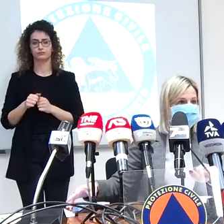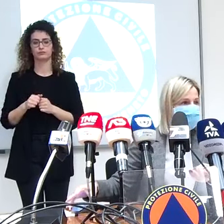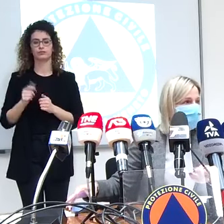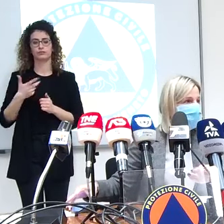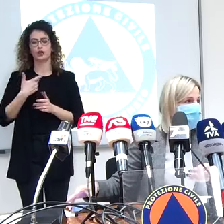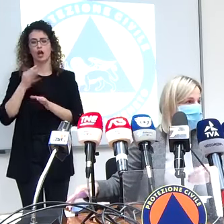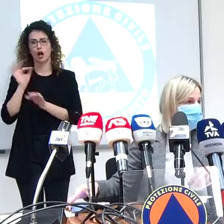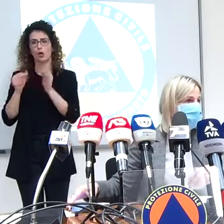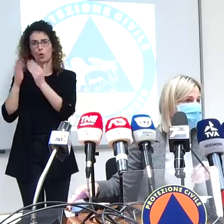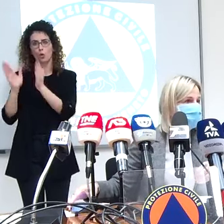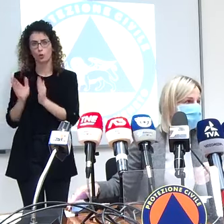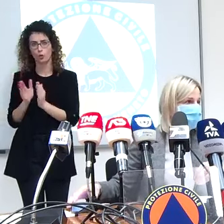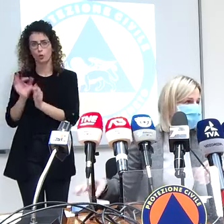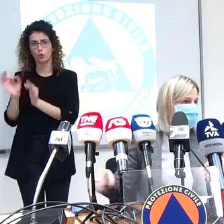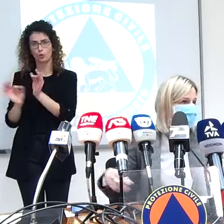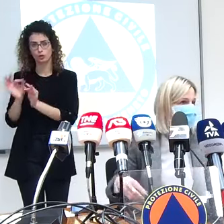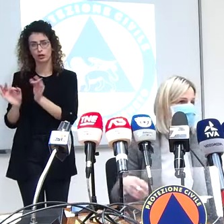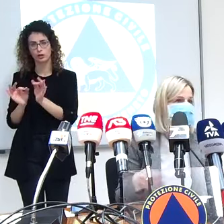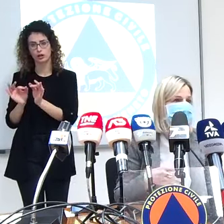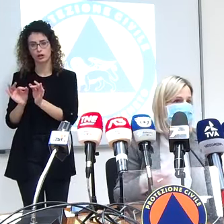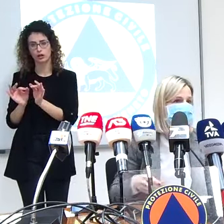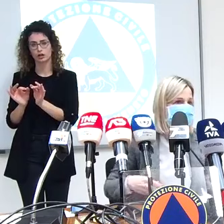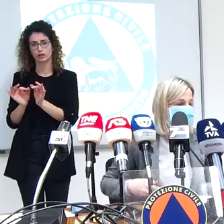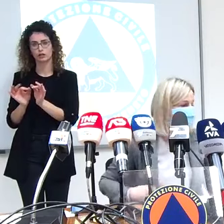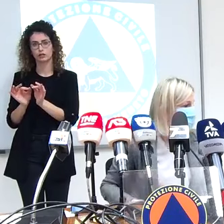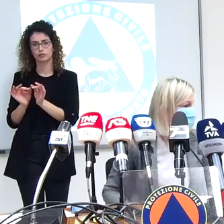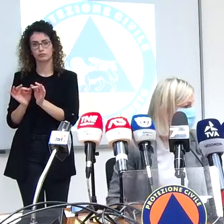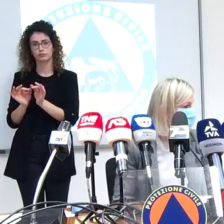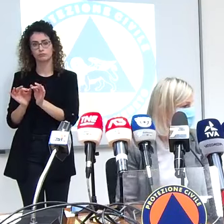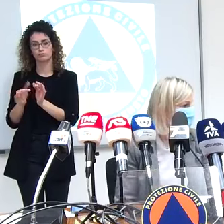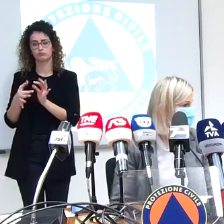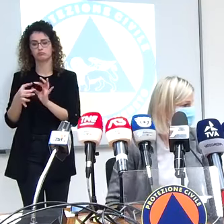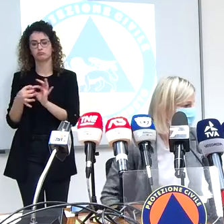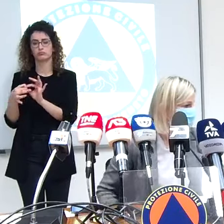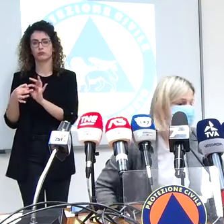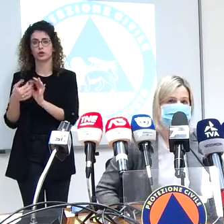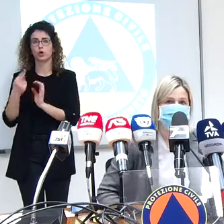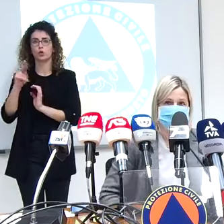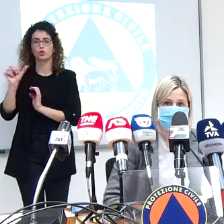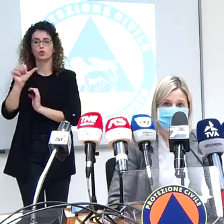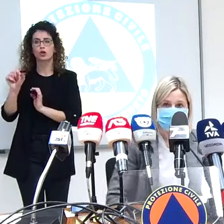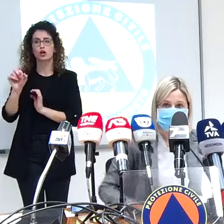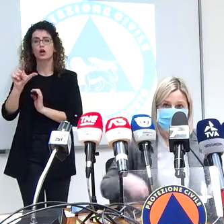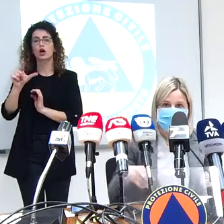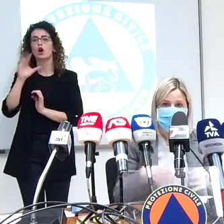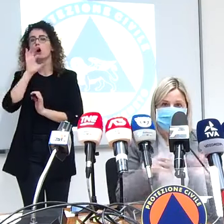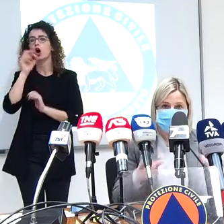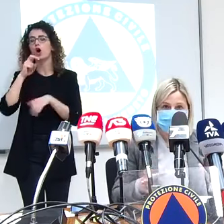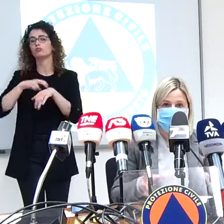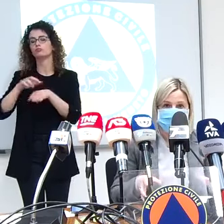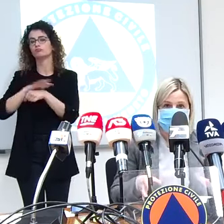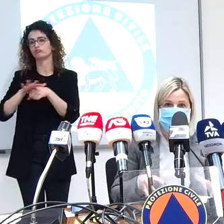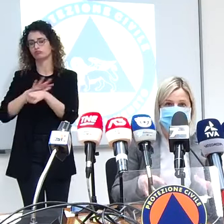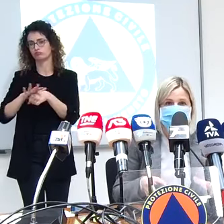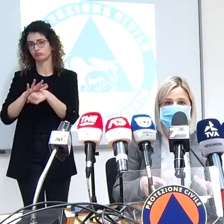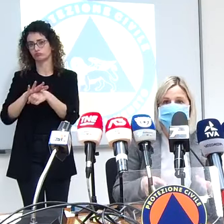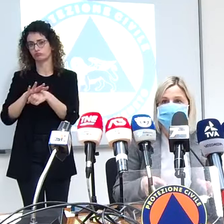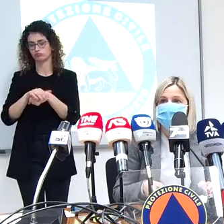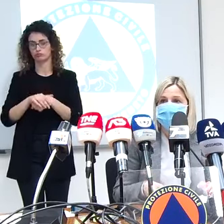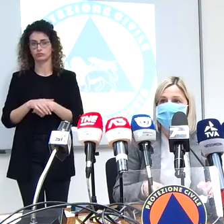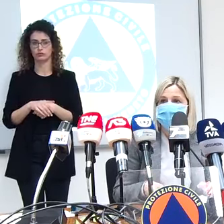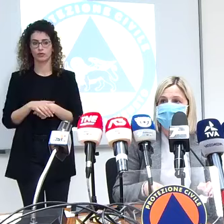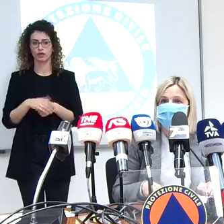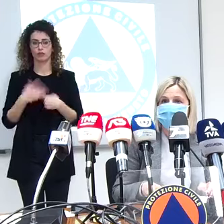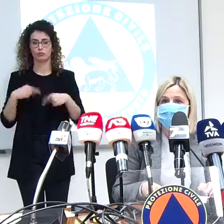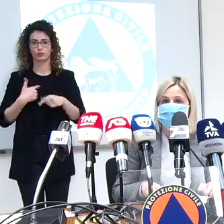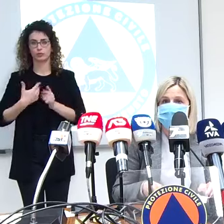domiciliari o comunque un approccio a domicilio tramite USCA o tramite medici medicina generale questo per visto che parliamo